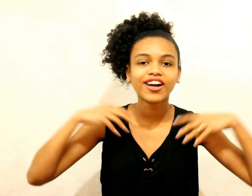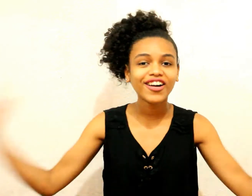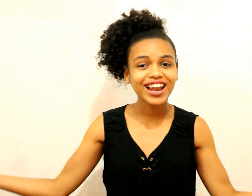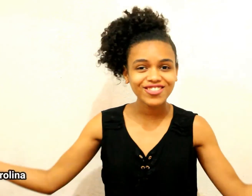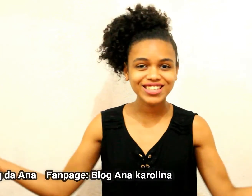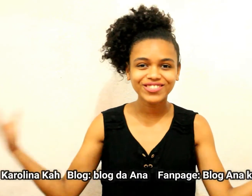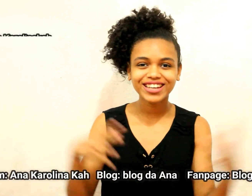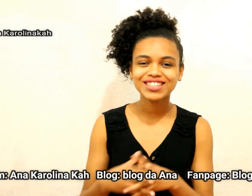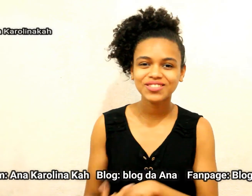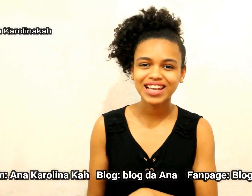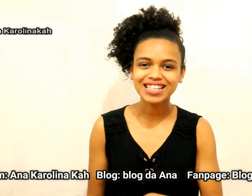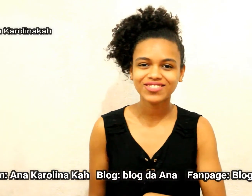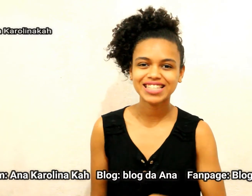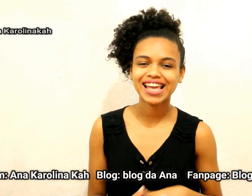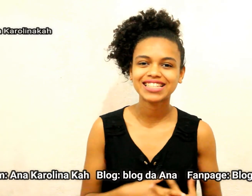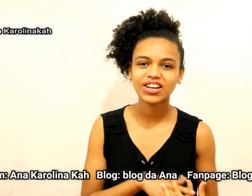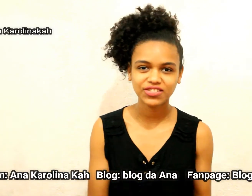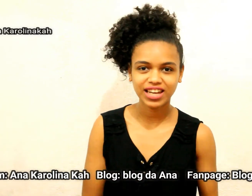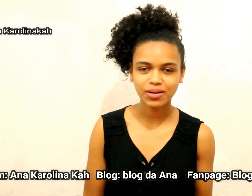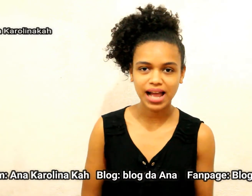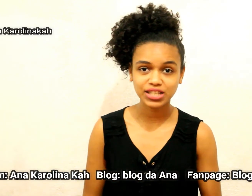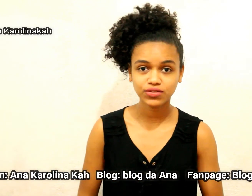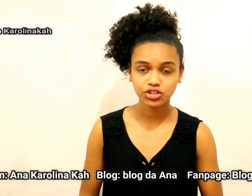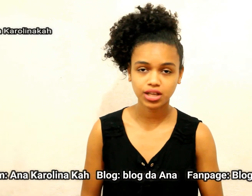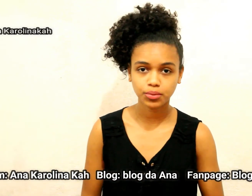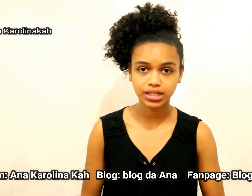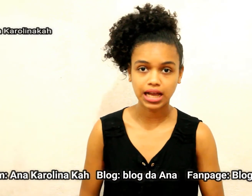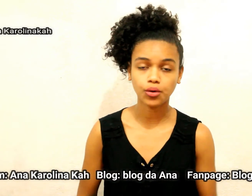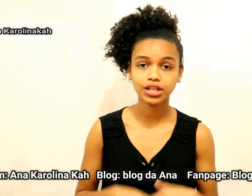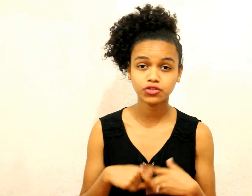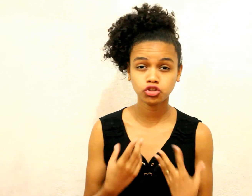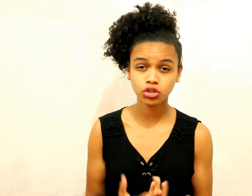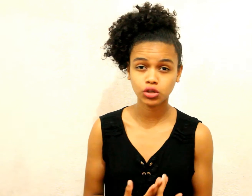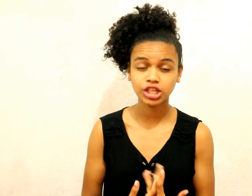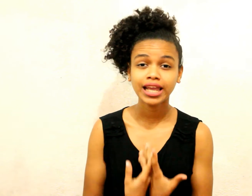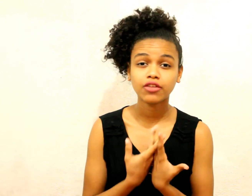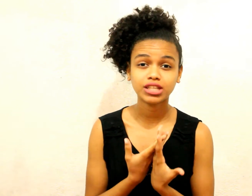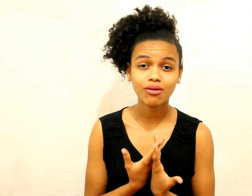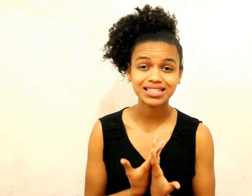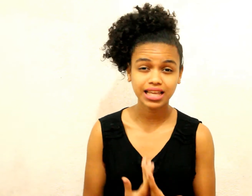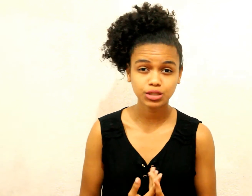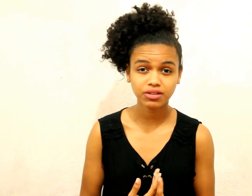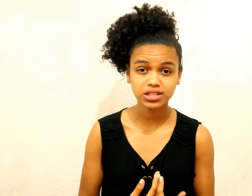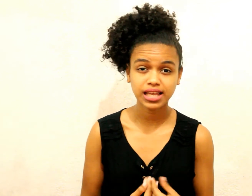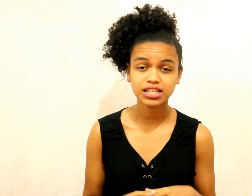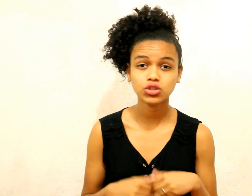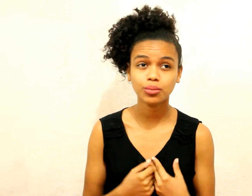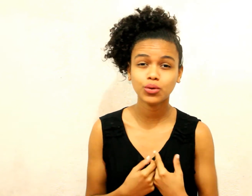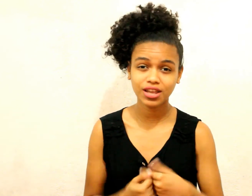Olá meus amores, tudo beleza com vocês? Hoje eu vou gravar mais um vídeo aqui pro canal E no vídeo de hoje eu vou dar umas dicas pra vocês Sobre o que